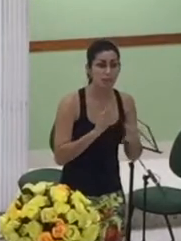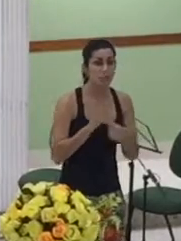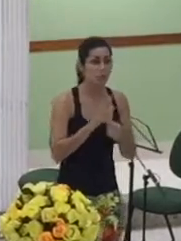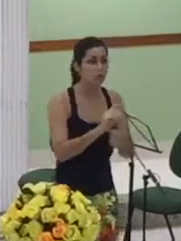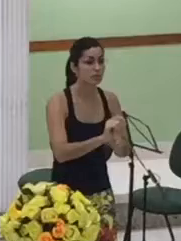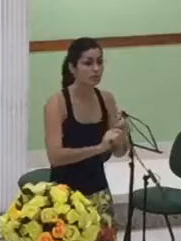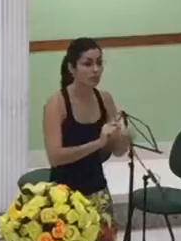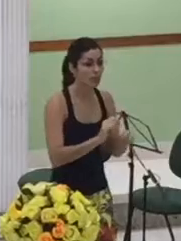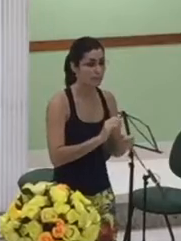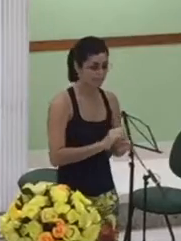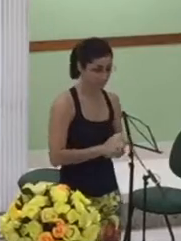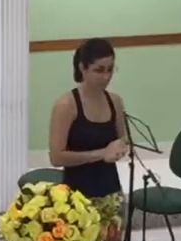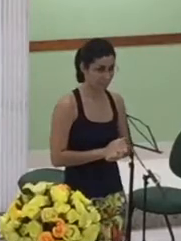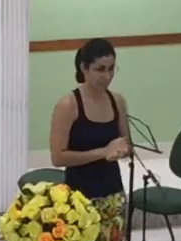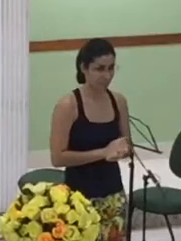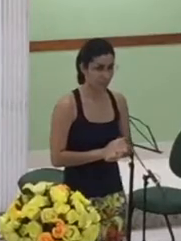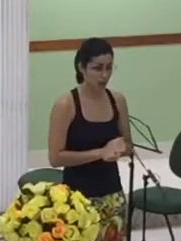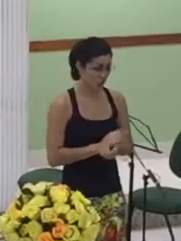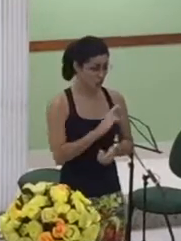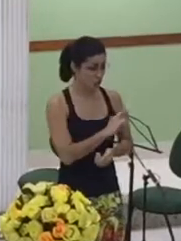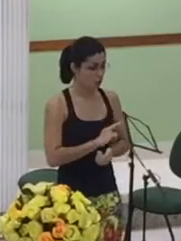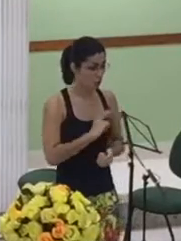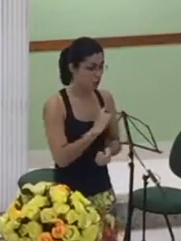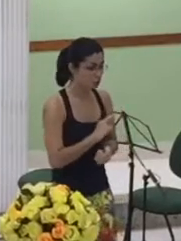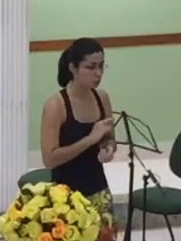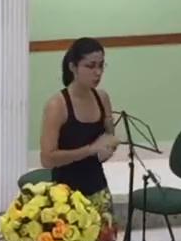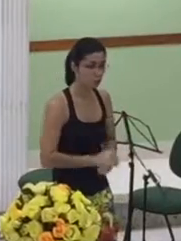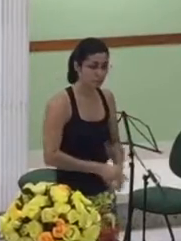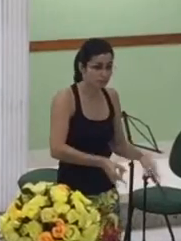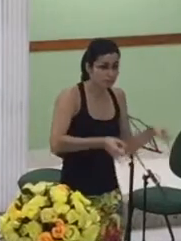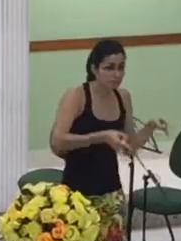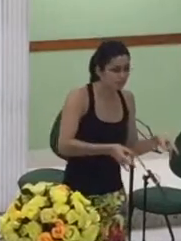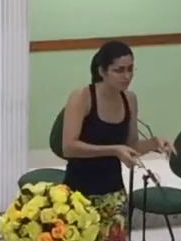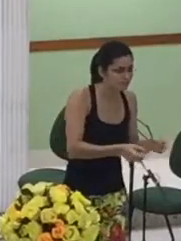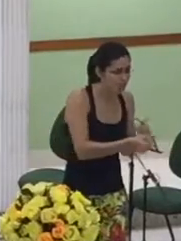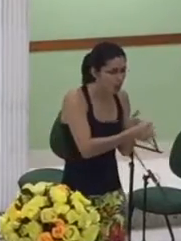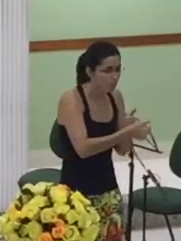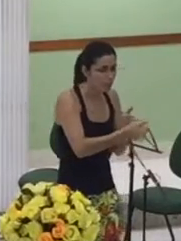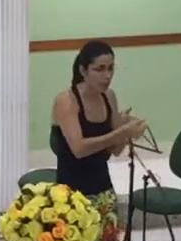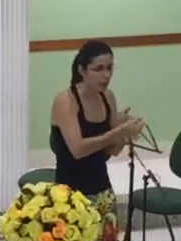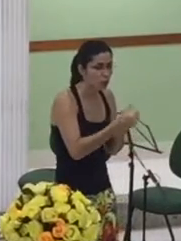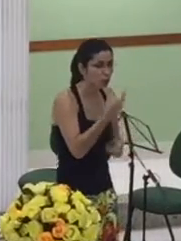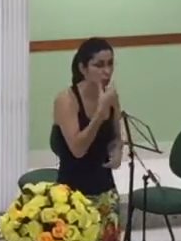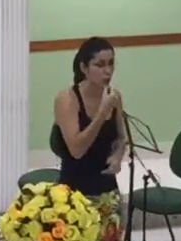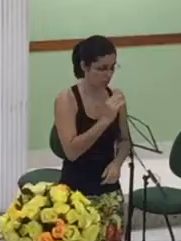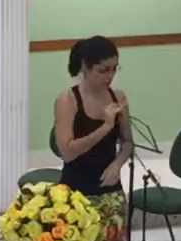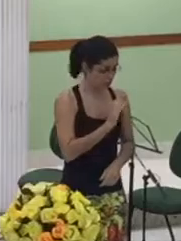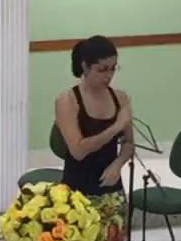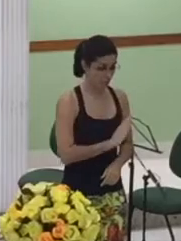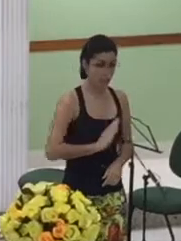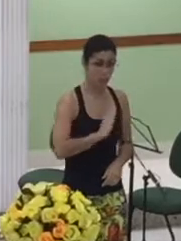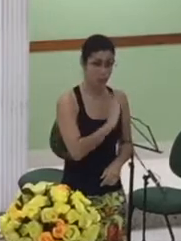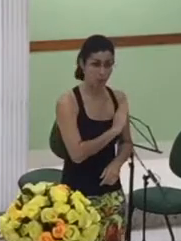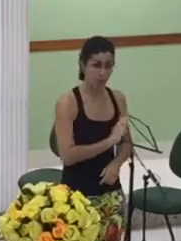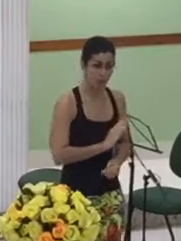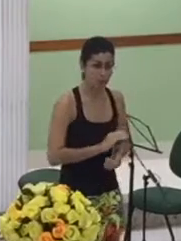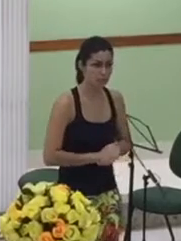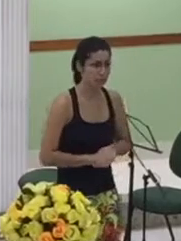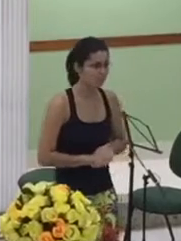pés de Boaz e descobriu seus pés foi uma estratégia bastante